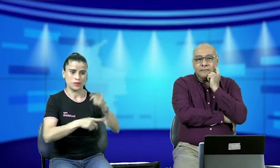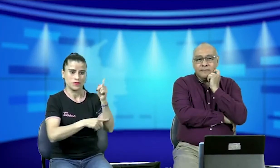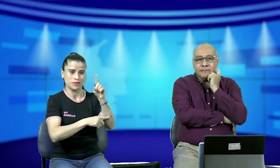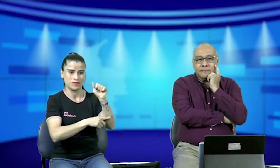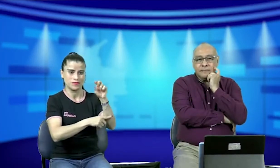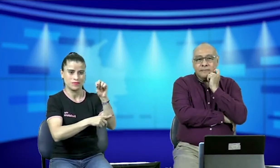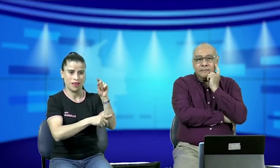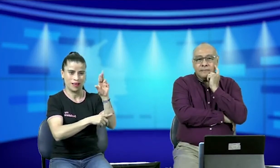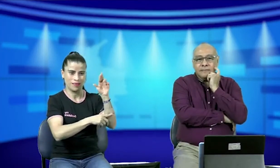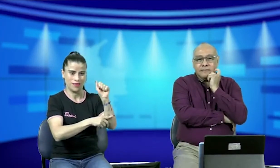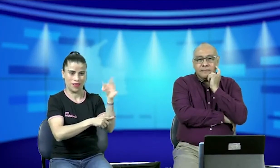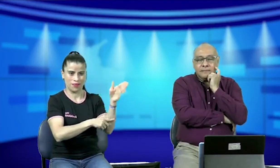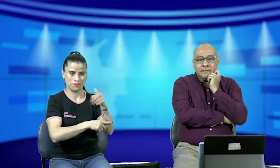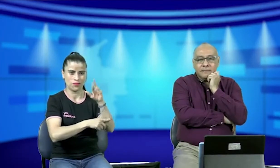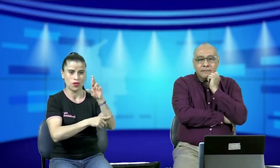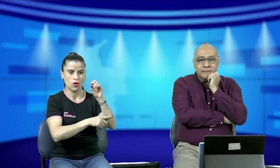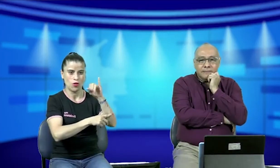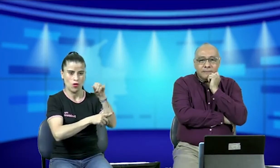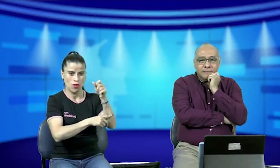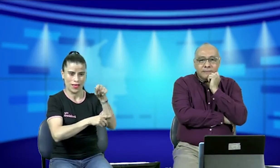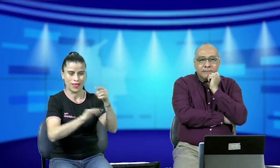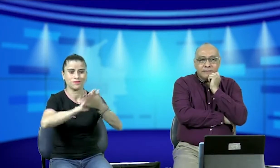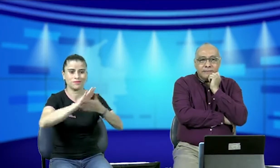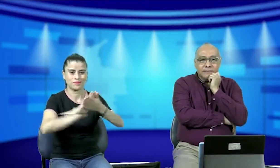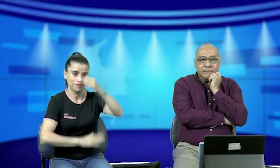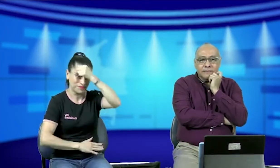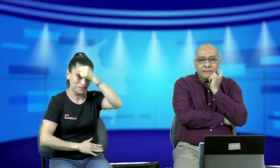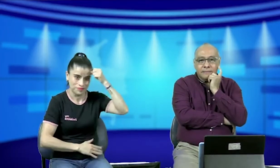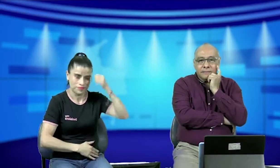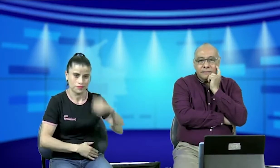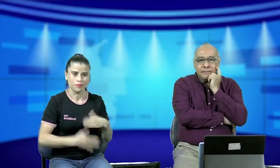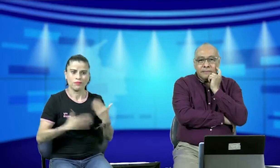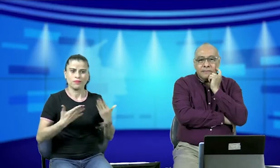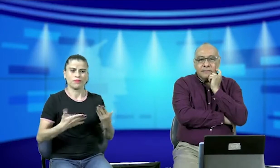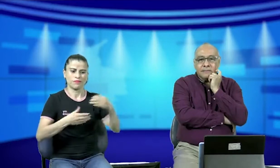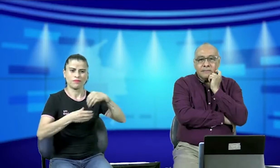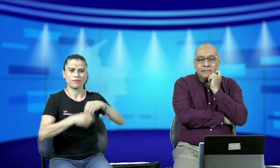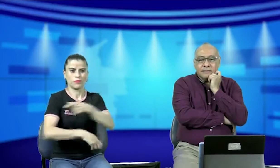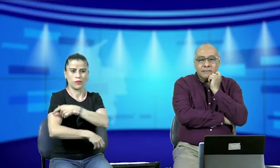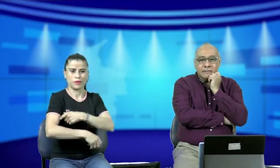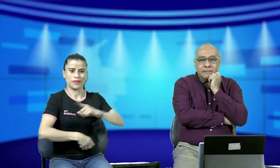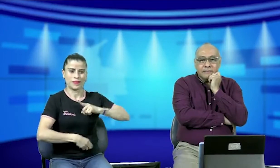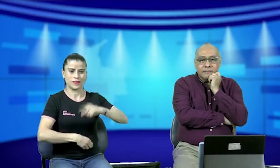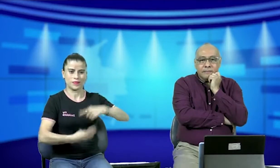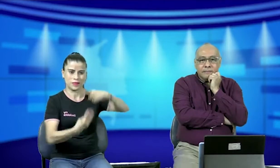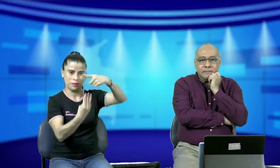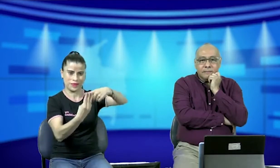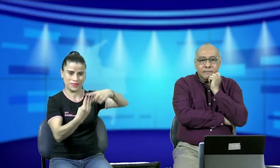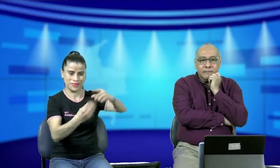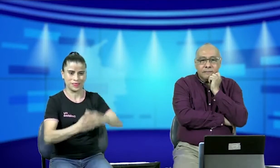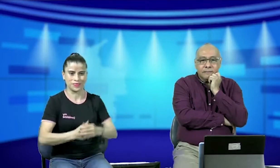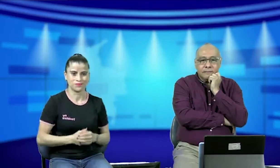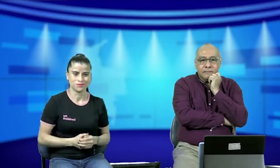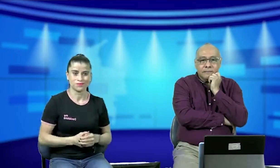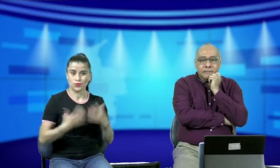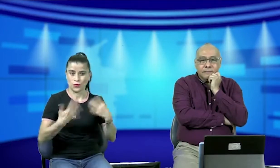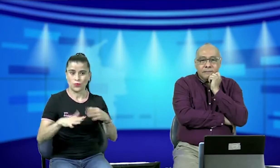de Colombia yo soy Sandra Rojas, mi seña es esta y pues hago parte del comité para la licencia de